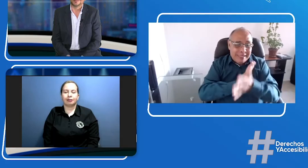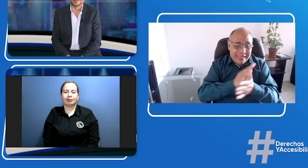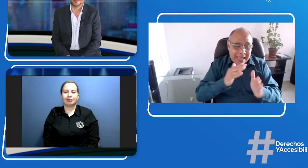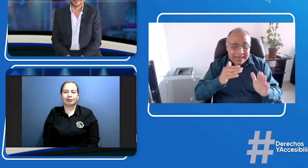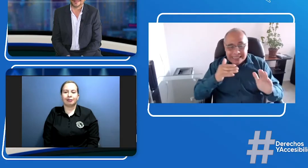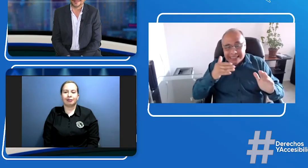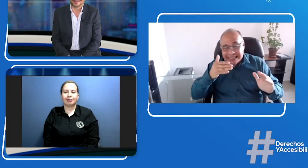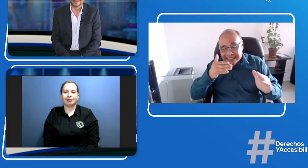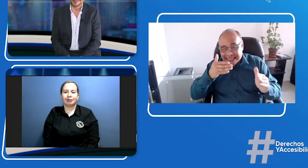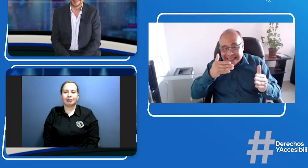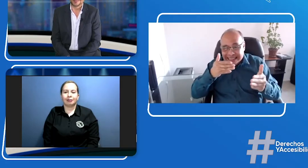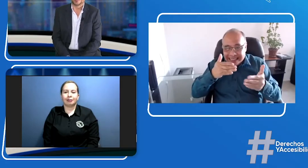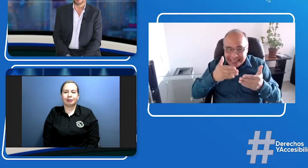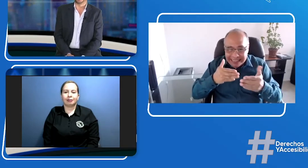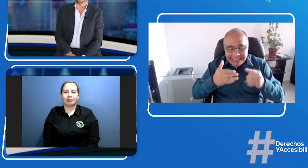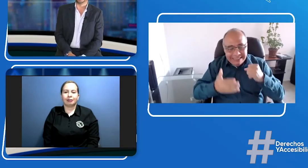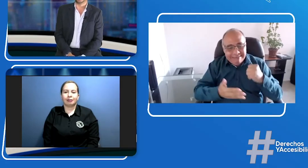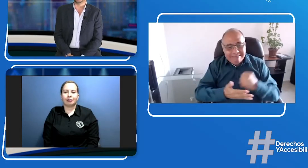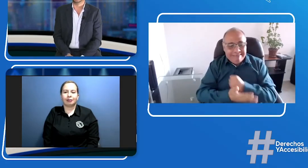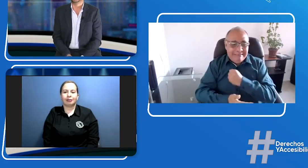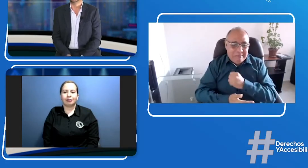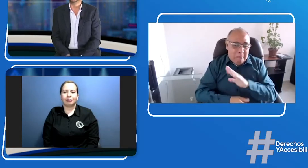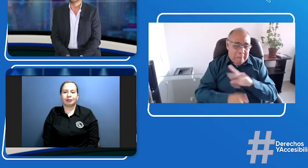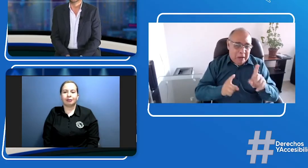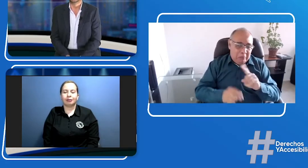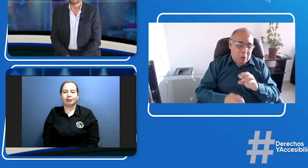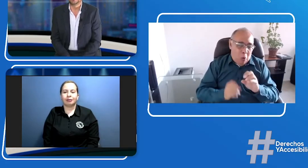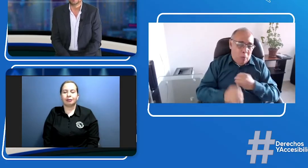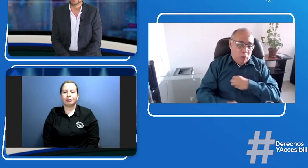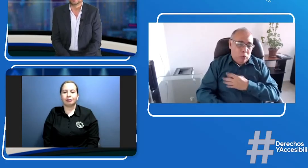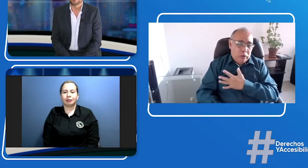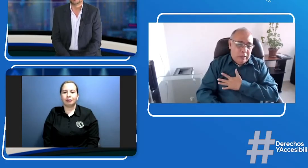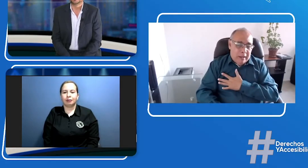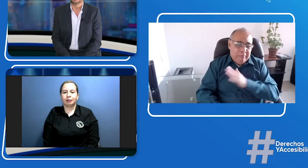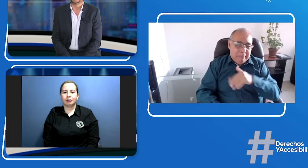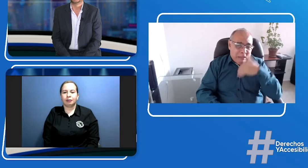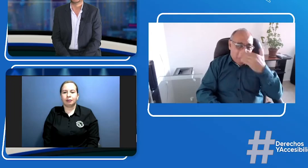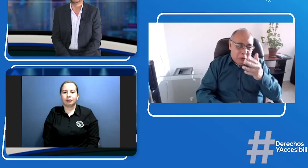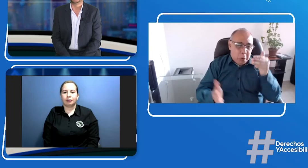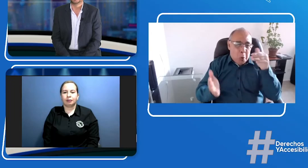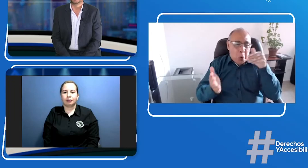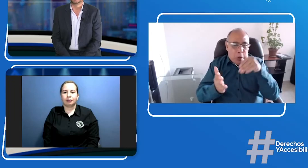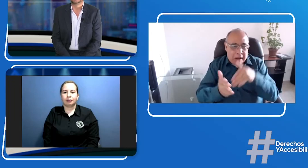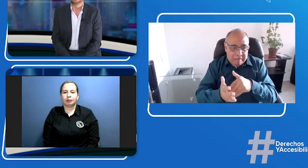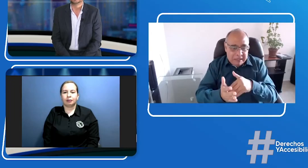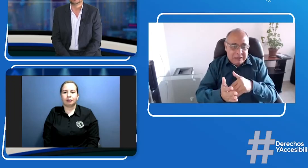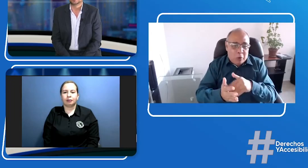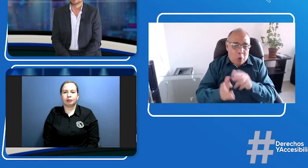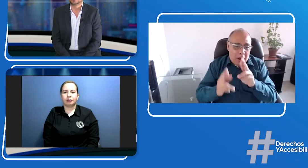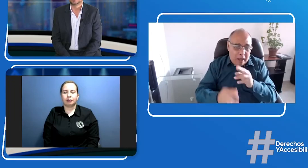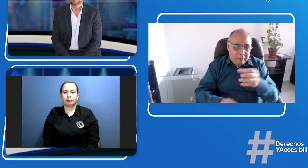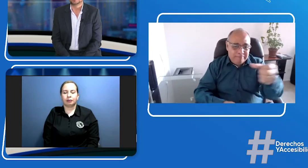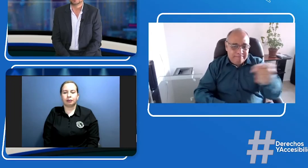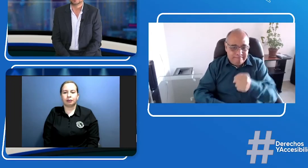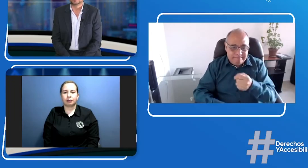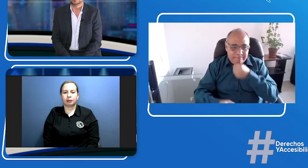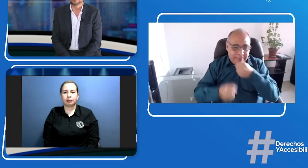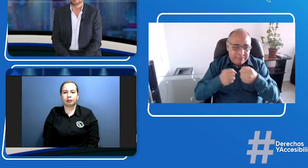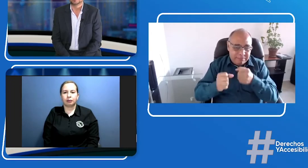preguntas aprovechar el espacio pero realmente Noticeñales no nos da el tiempo para todo esto pero lo invito a que quizás en